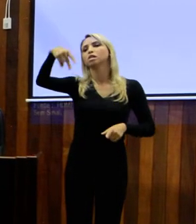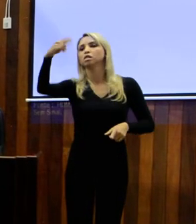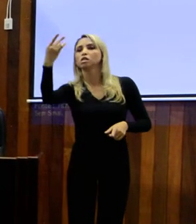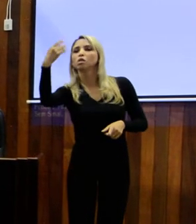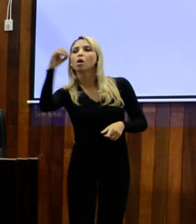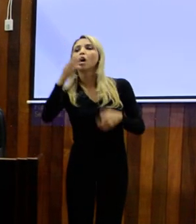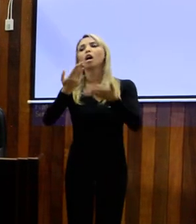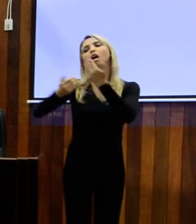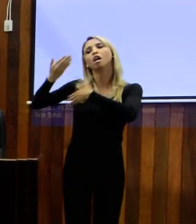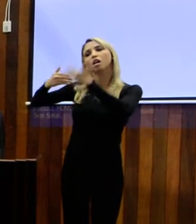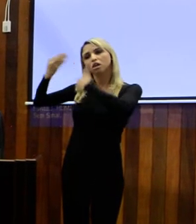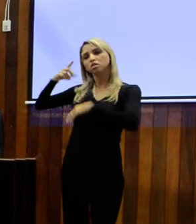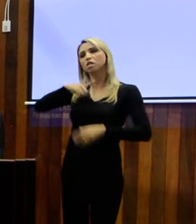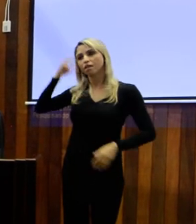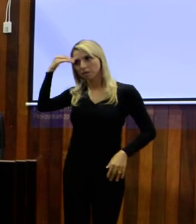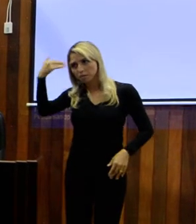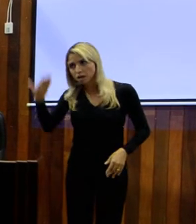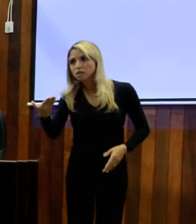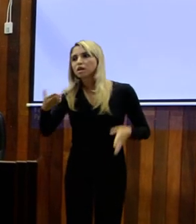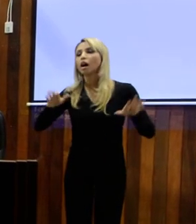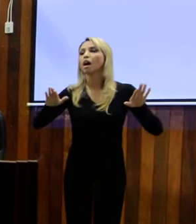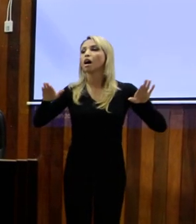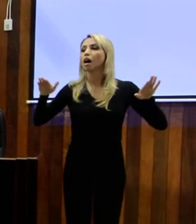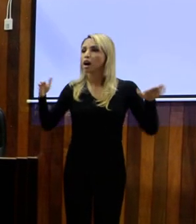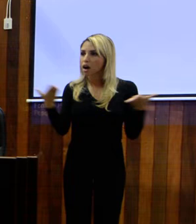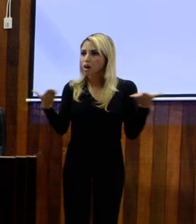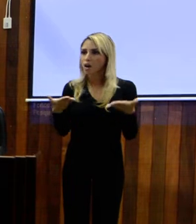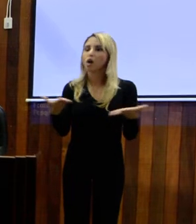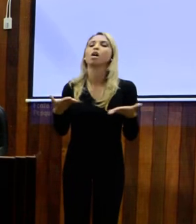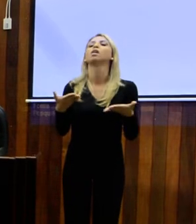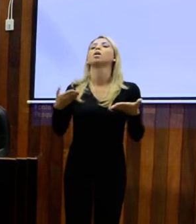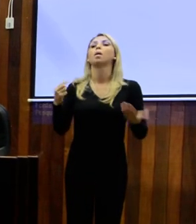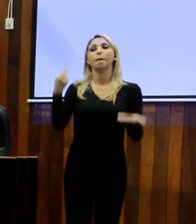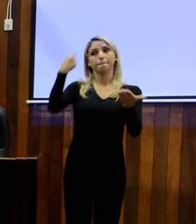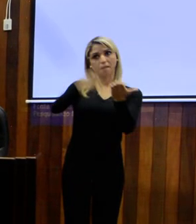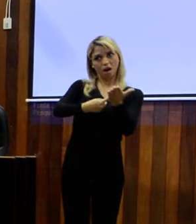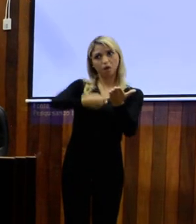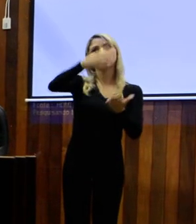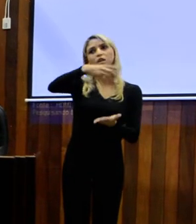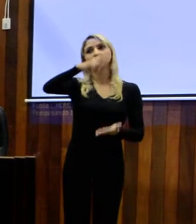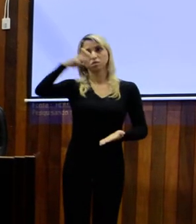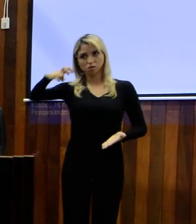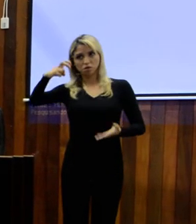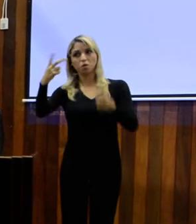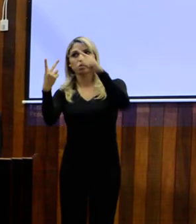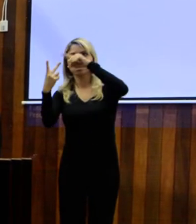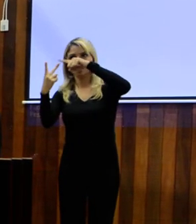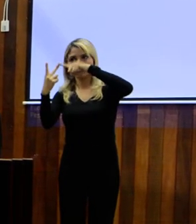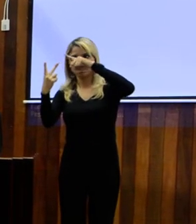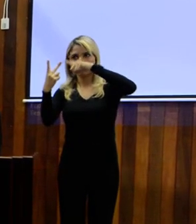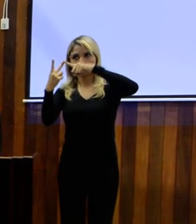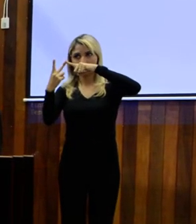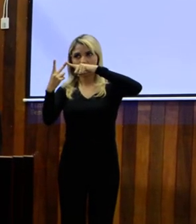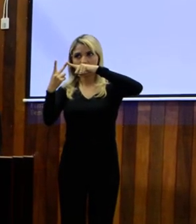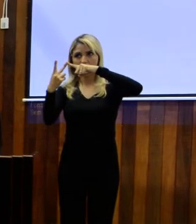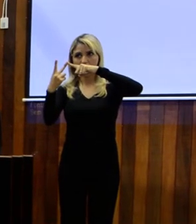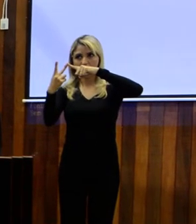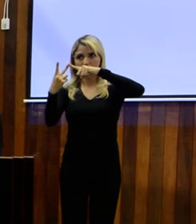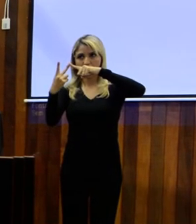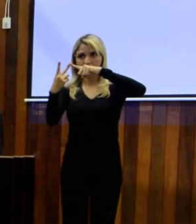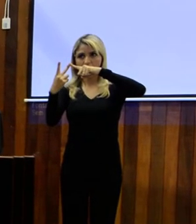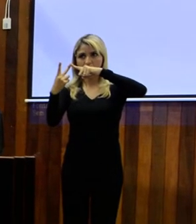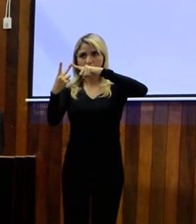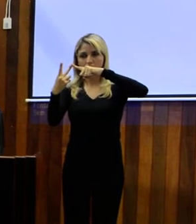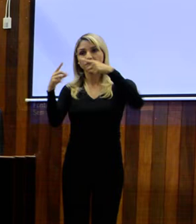do Marco 355. No Marco 355, segunda edição do 355, porque era uma